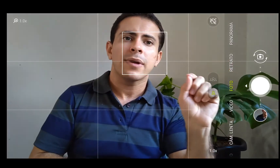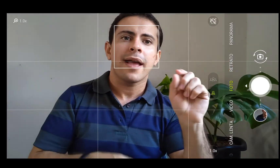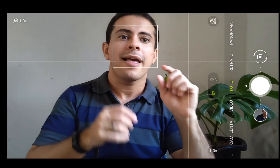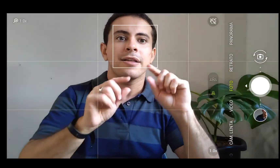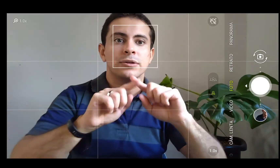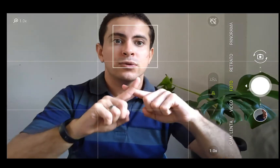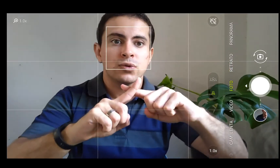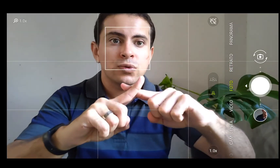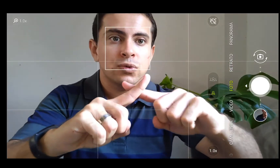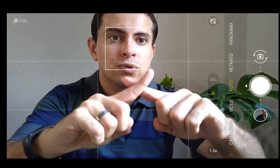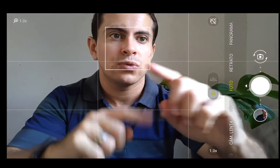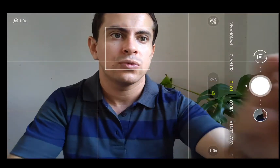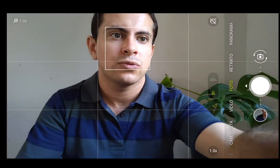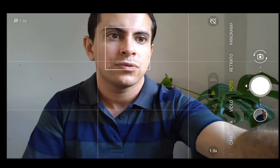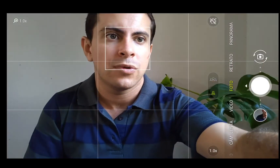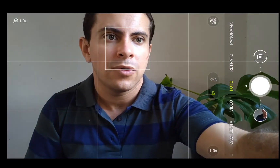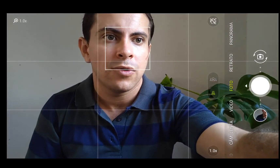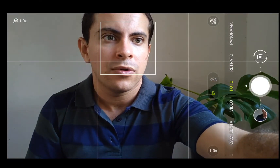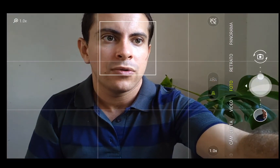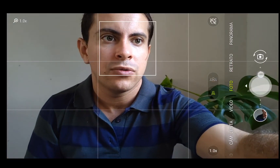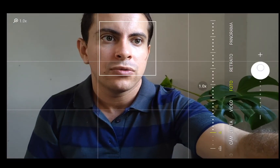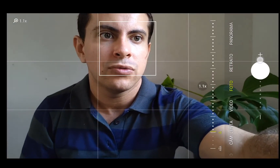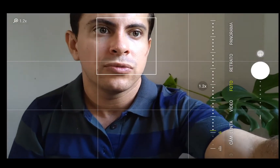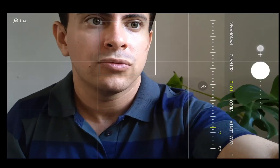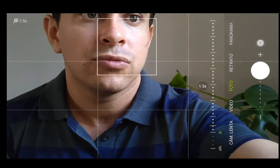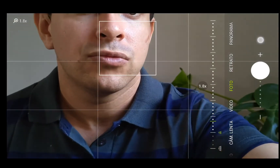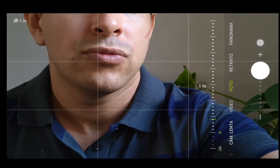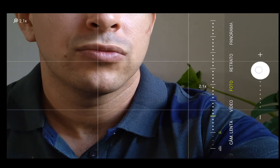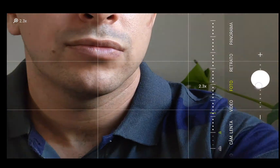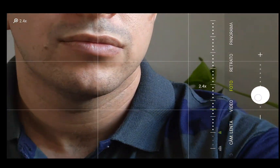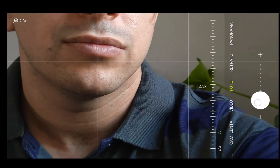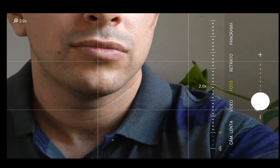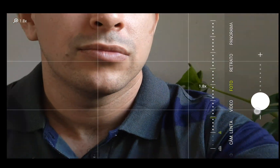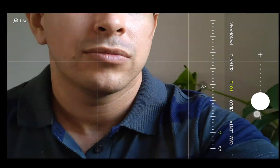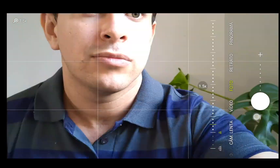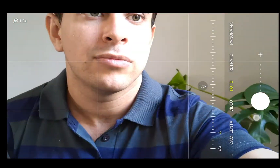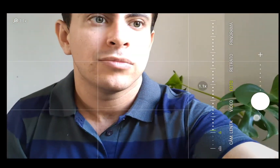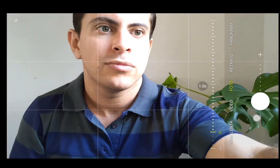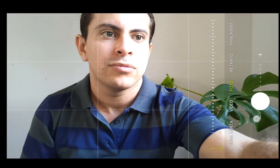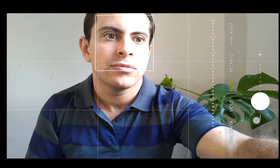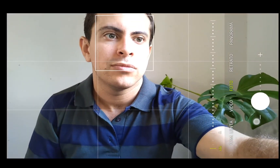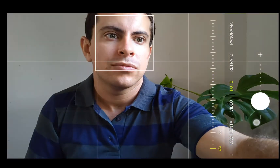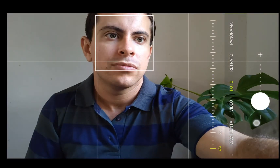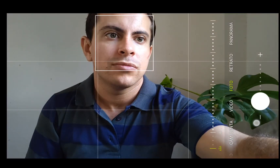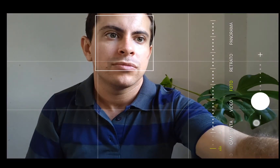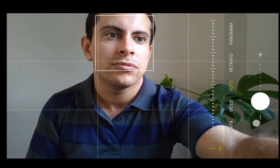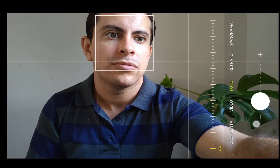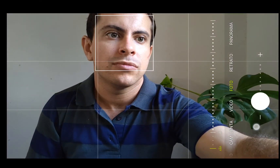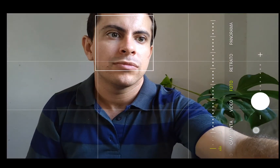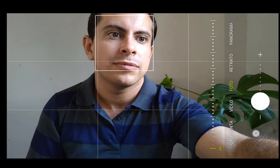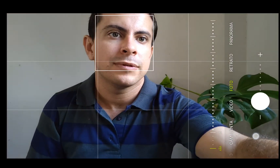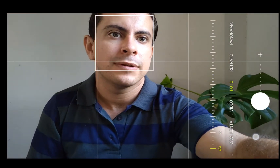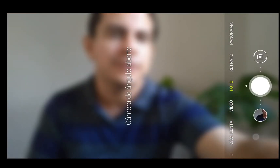coisa meio invisível, né, você não vai ver. Se você baixar o zoom no mínimo, ele vai direto para a câmera